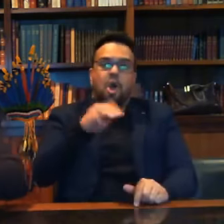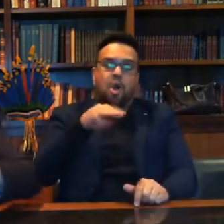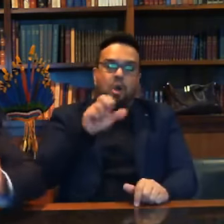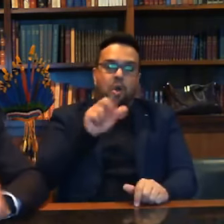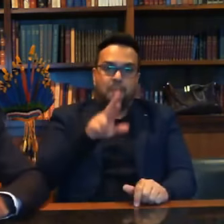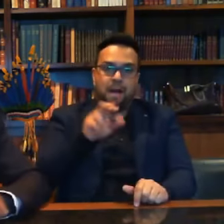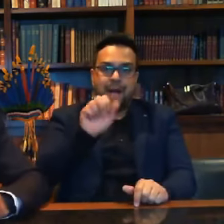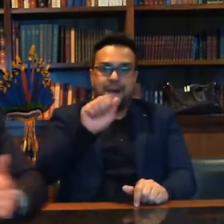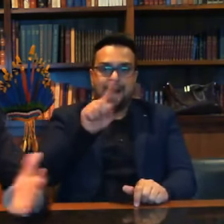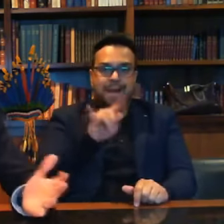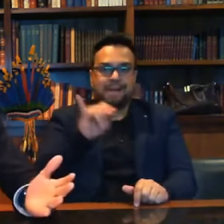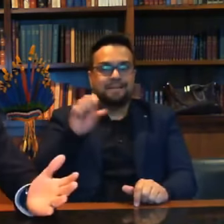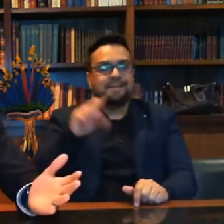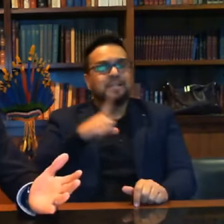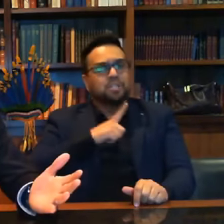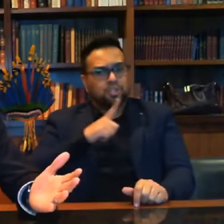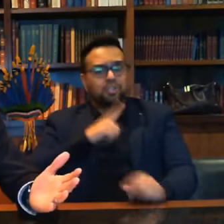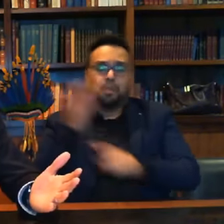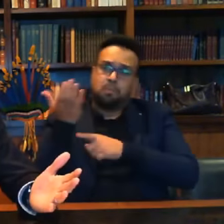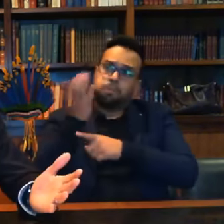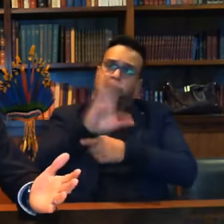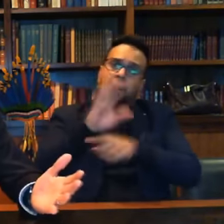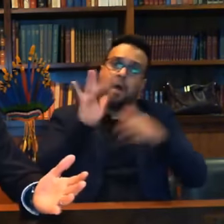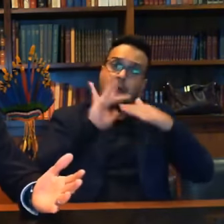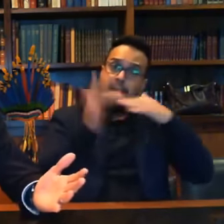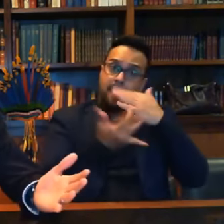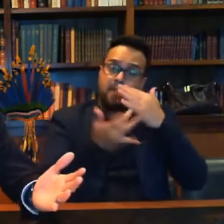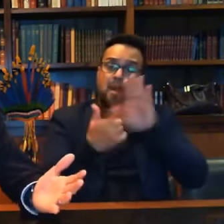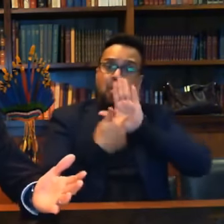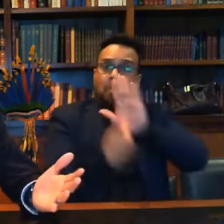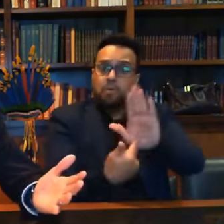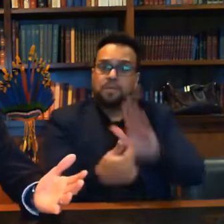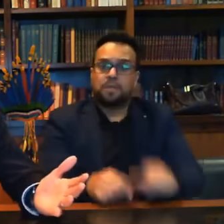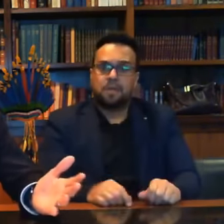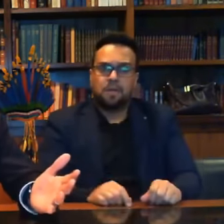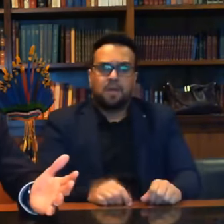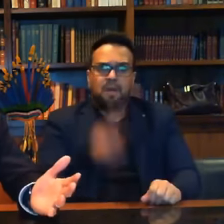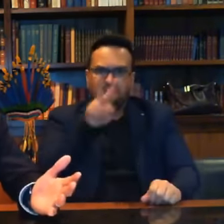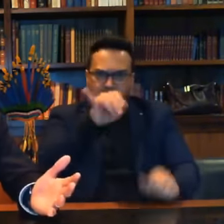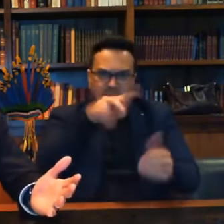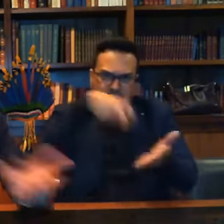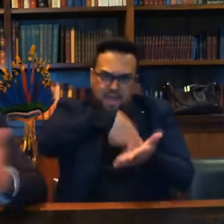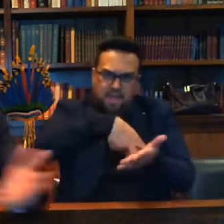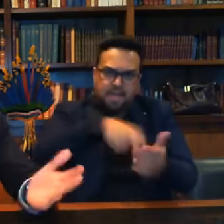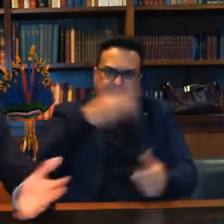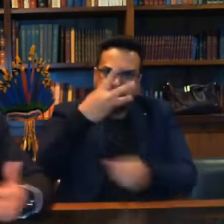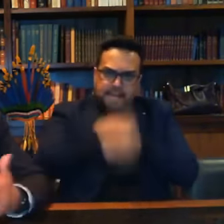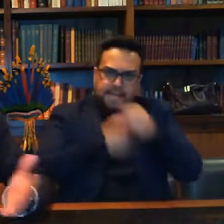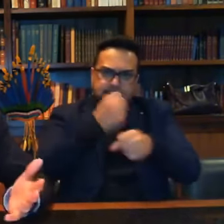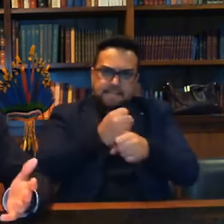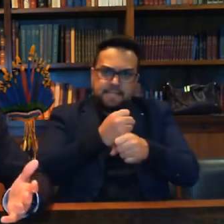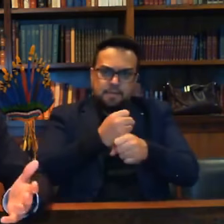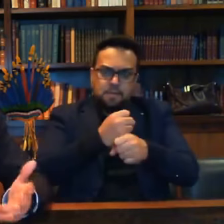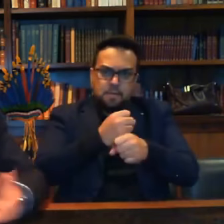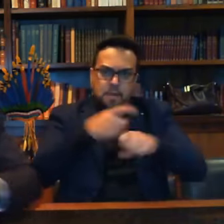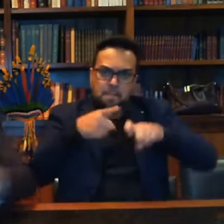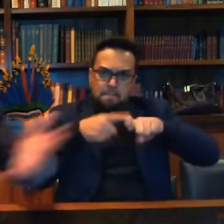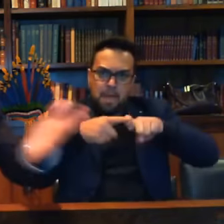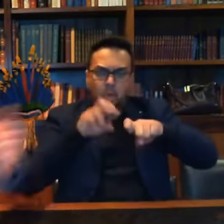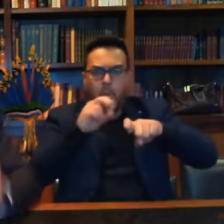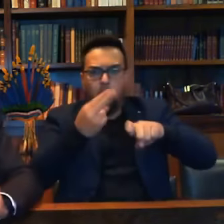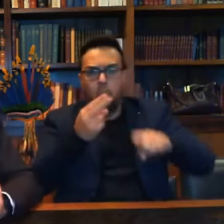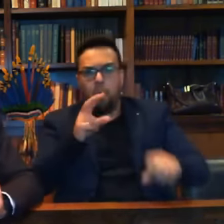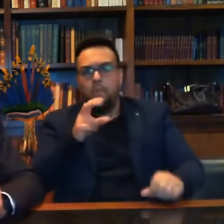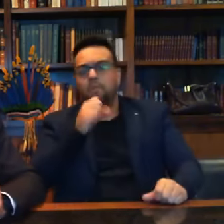na minha página. Olha, você apresentou um projeto para punir com três anos de cadeia o médico ou três anos de cadeia a vovó? Vamos